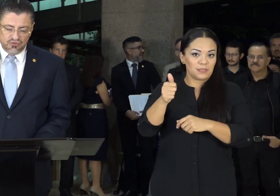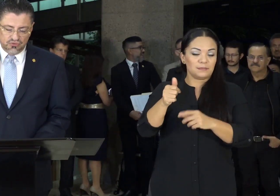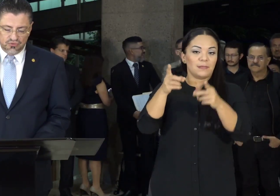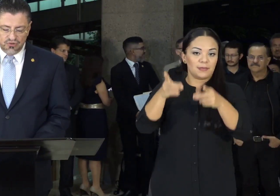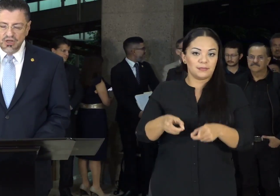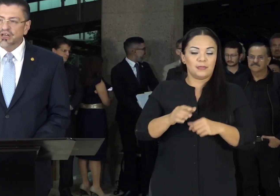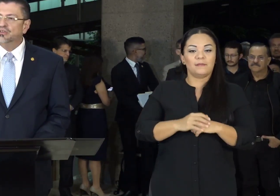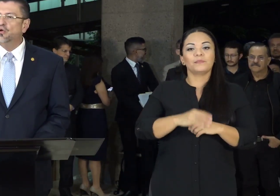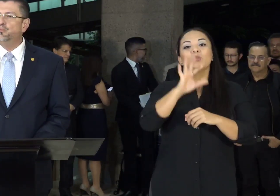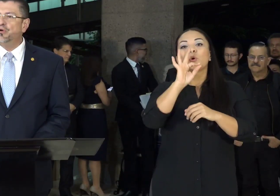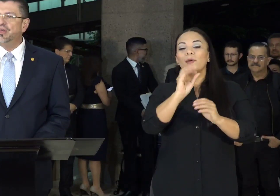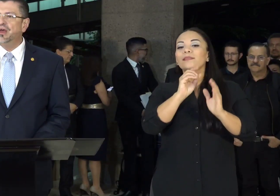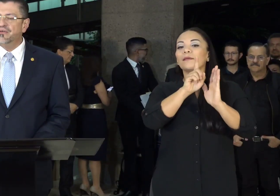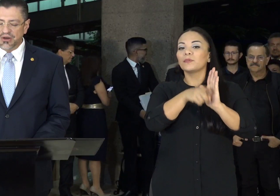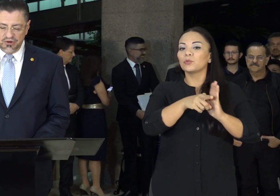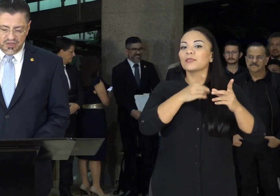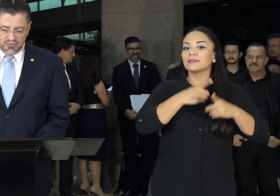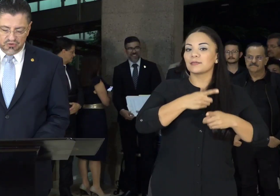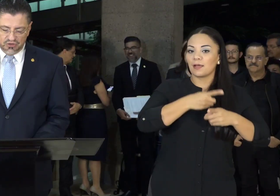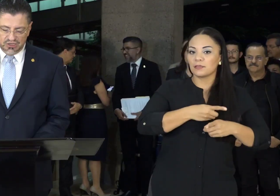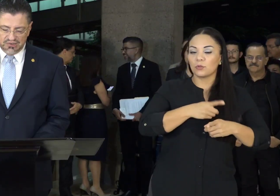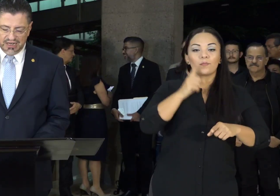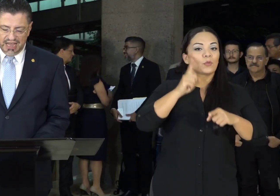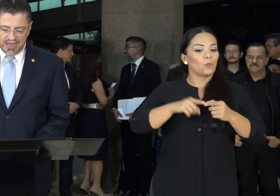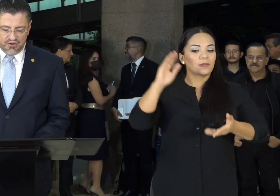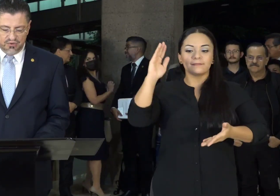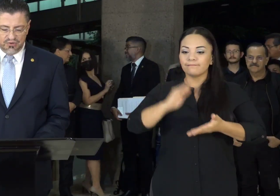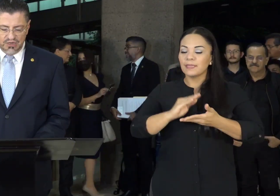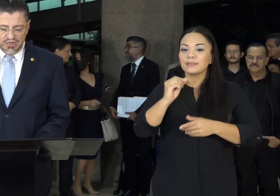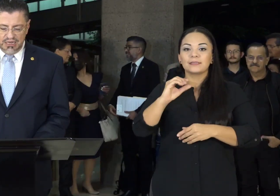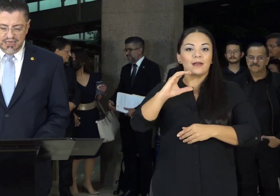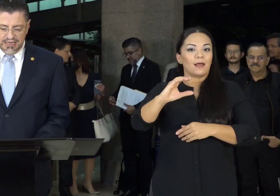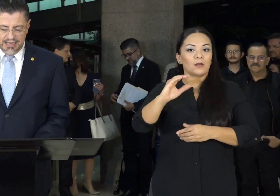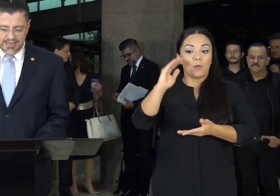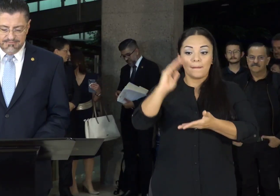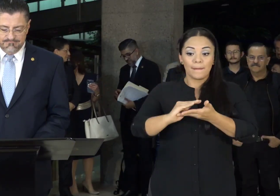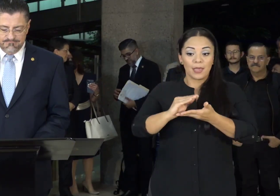descanso, no puede haber una disminución del salario.